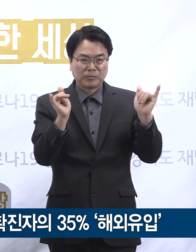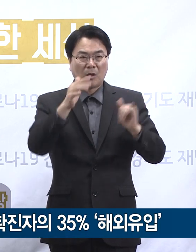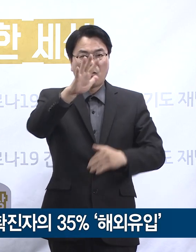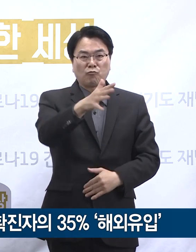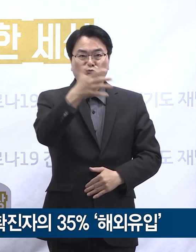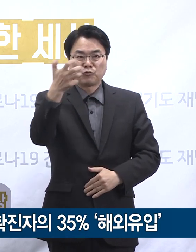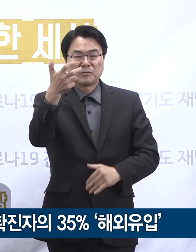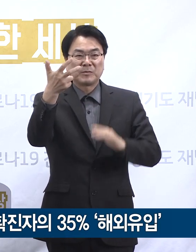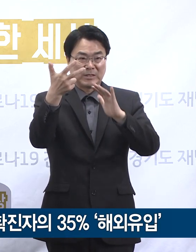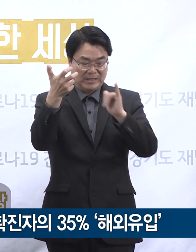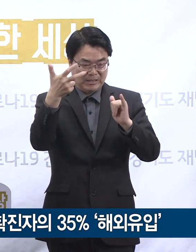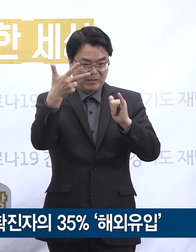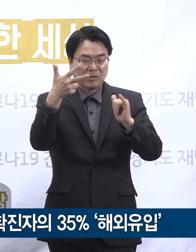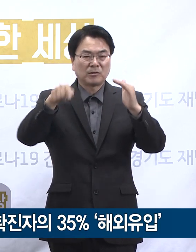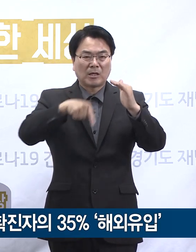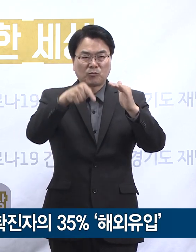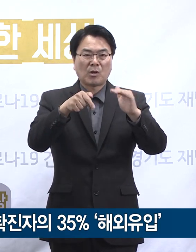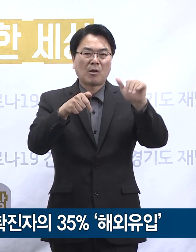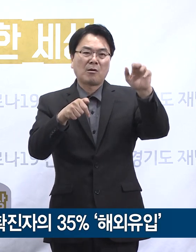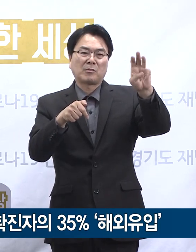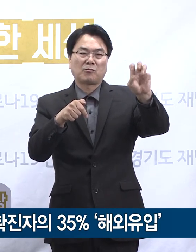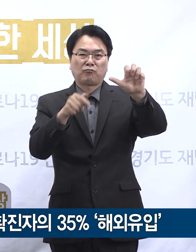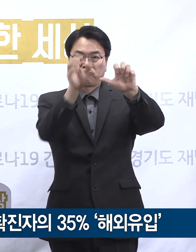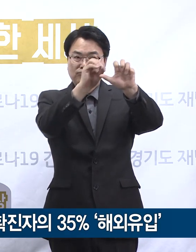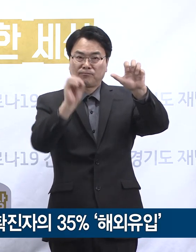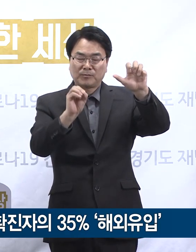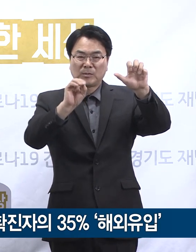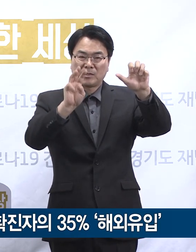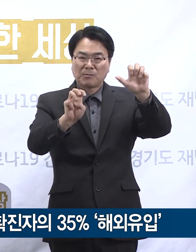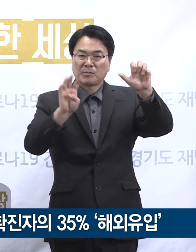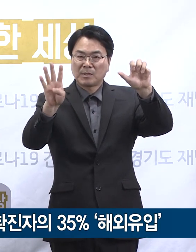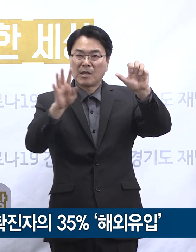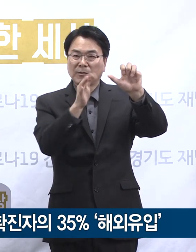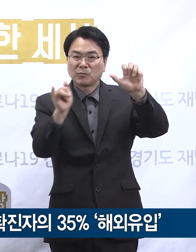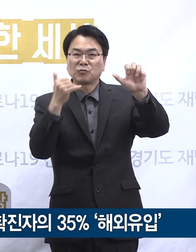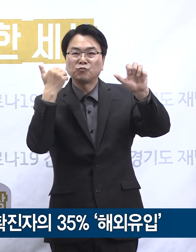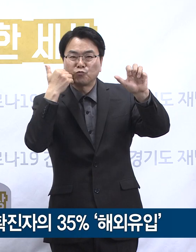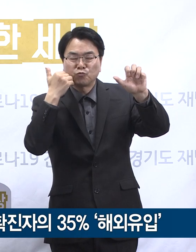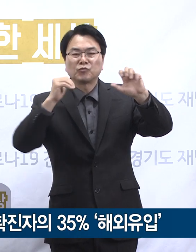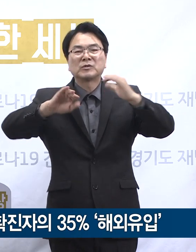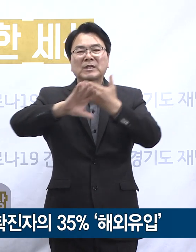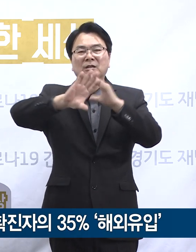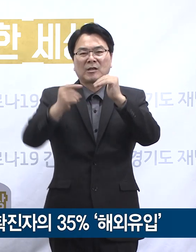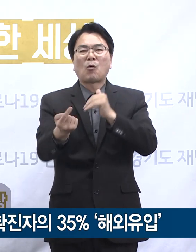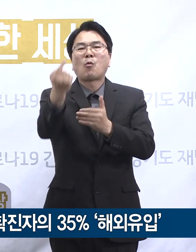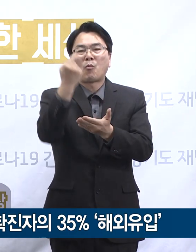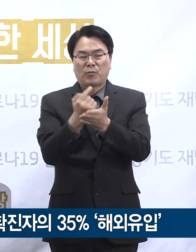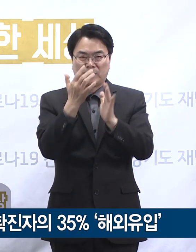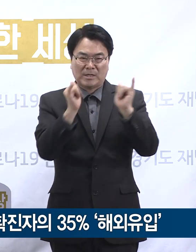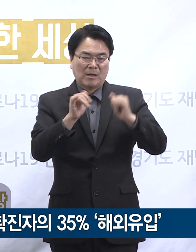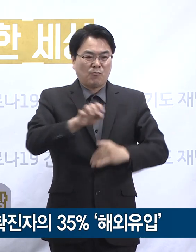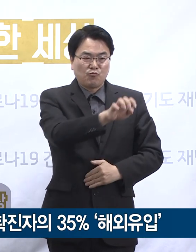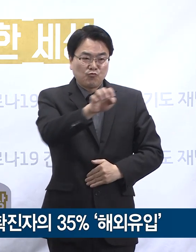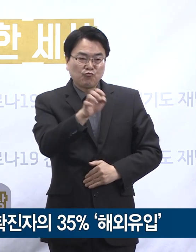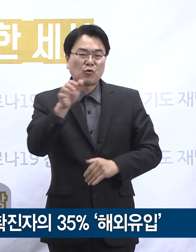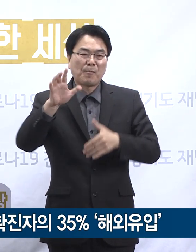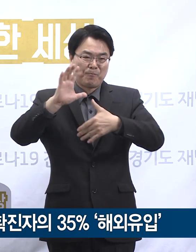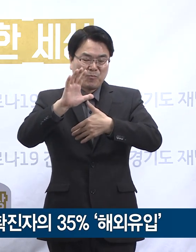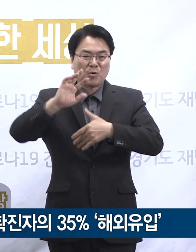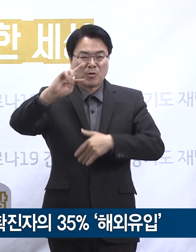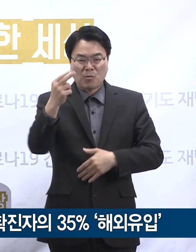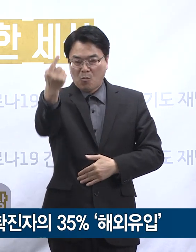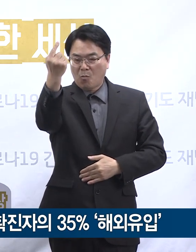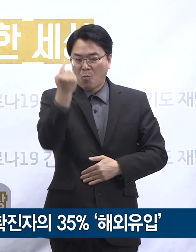97명 중 35%에 해당하는 34명이 해외 입국자이며 이 중 유럽과 미국발 확진자가